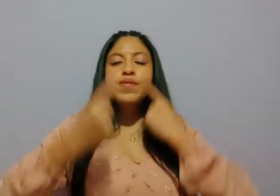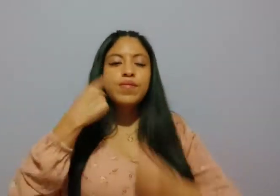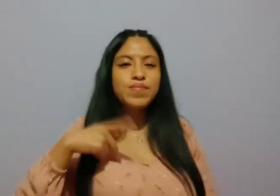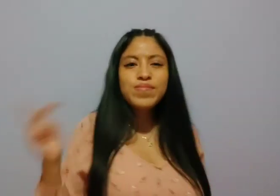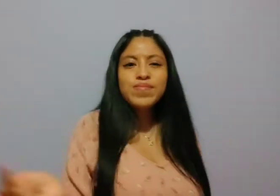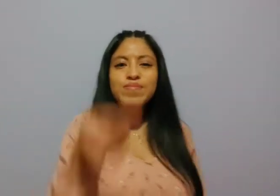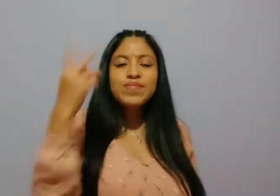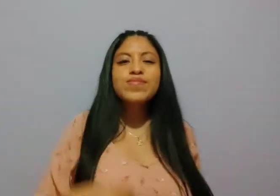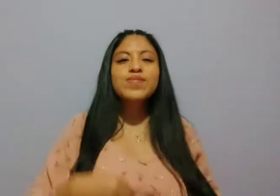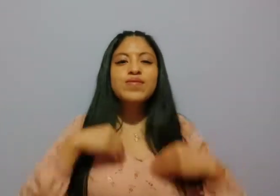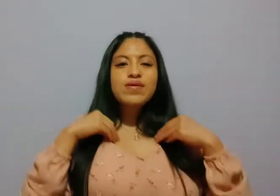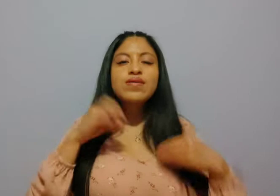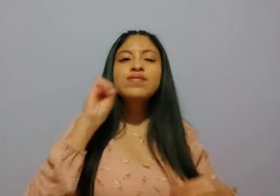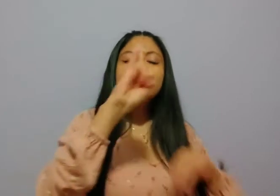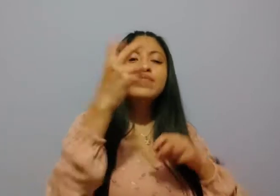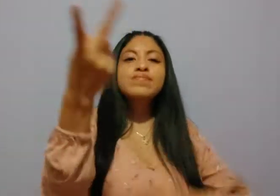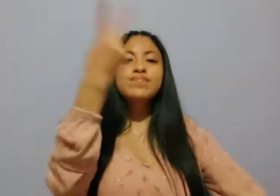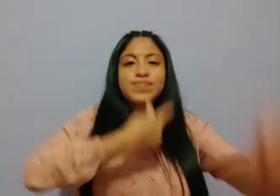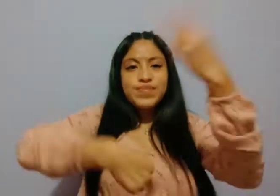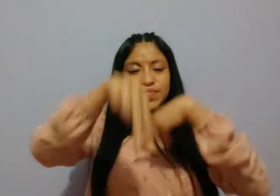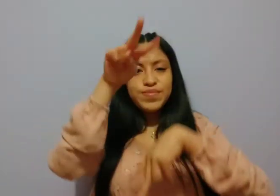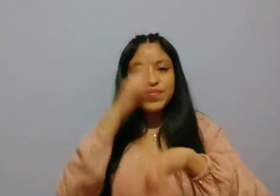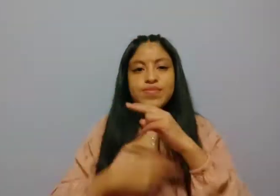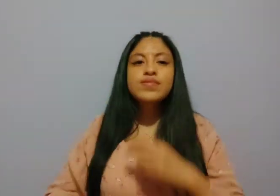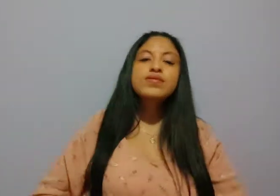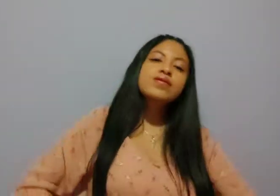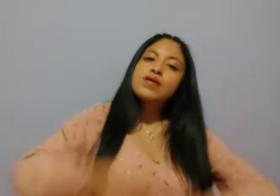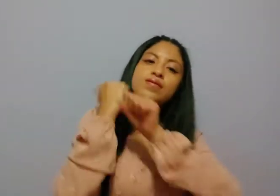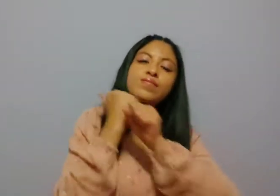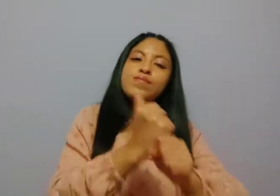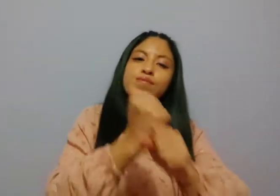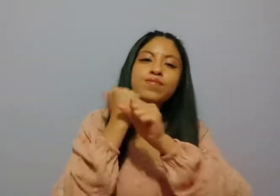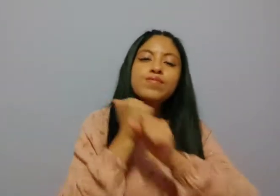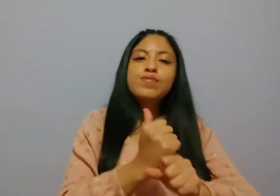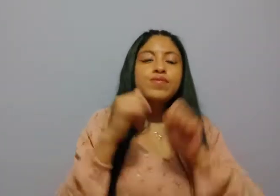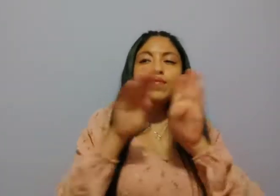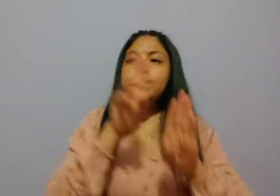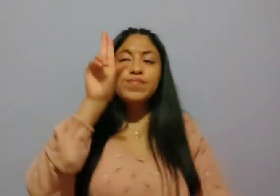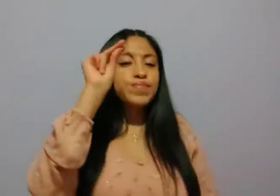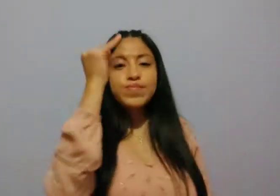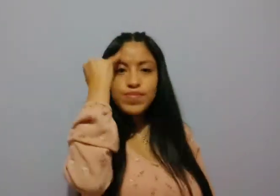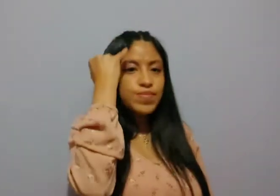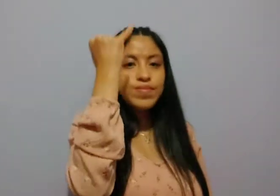preguntándole a la vida si volverá Y sufro como no te